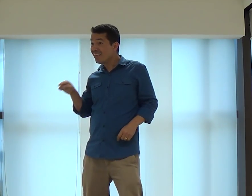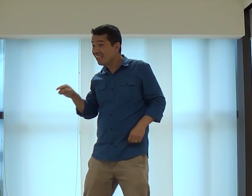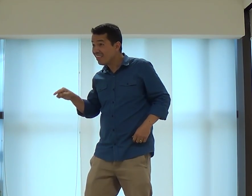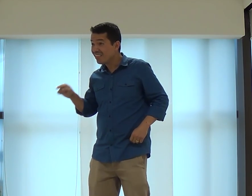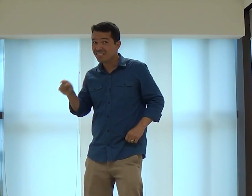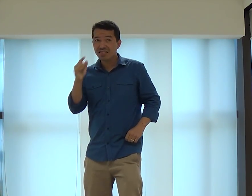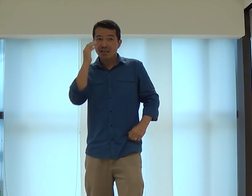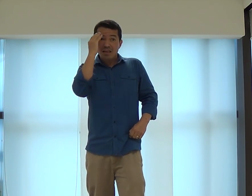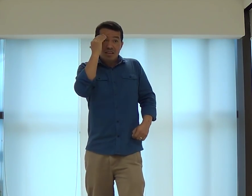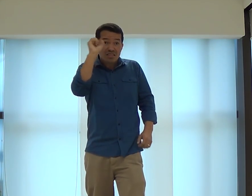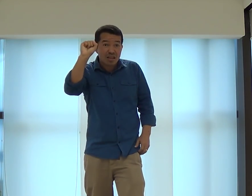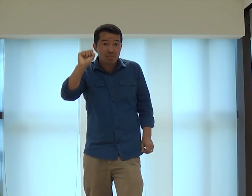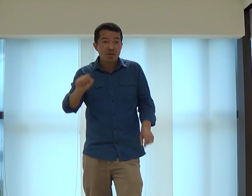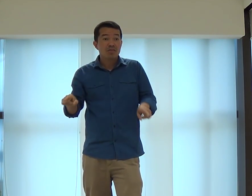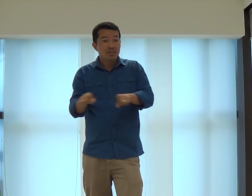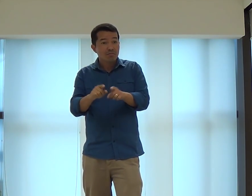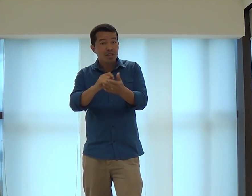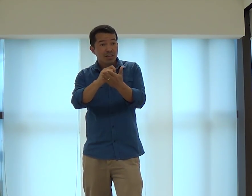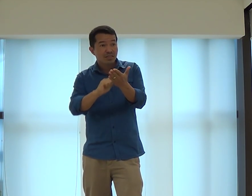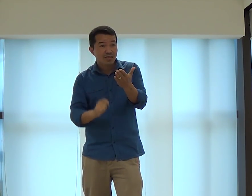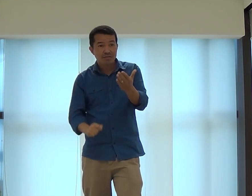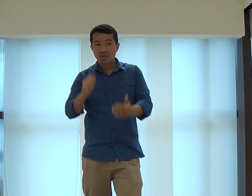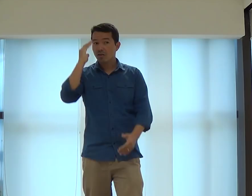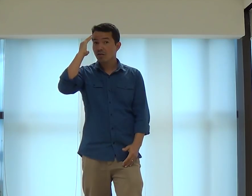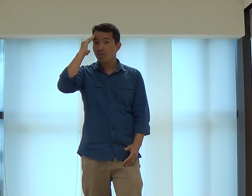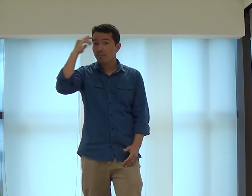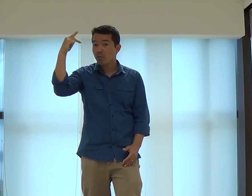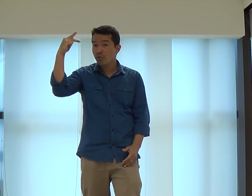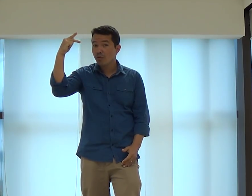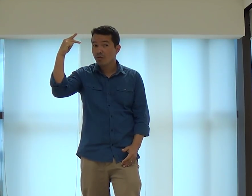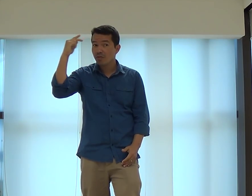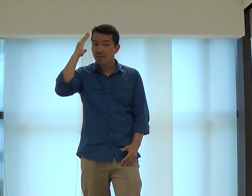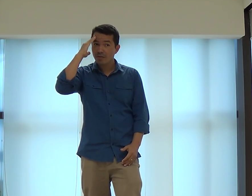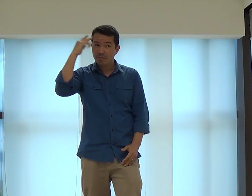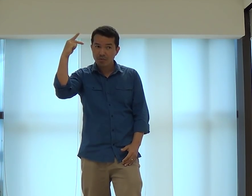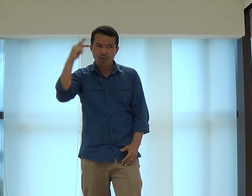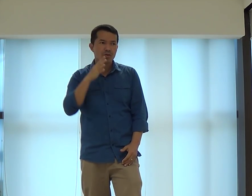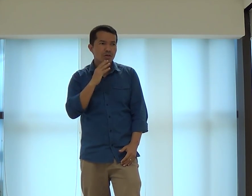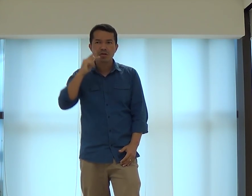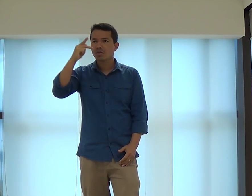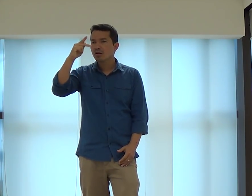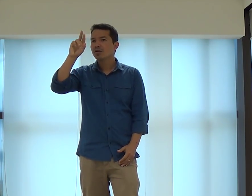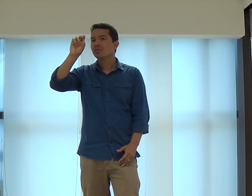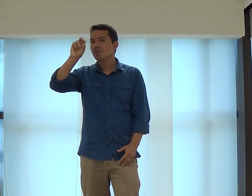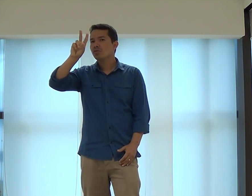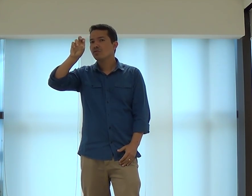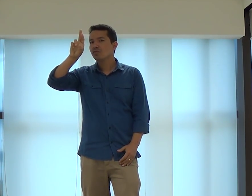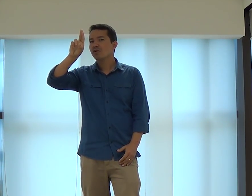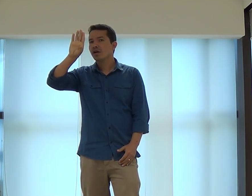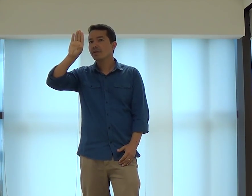E ele, o rei Salomão, também, escreveu provérbios. Conhecem?